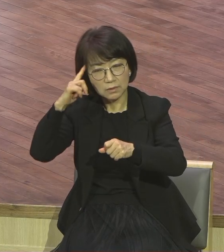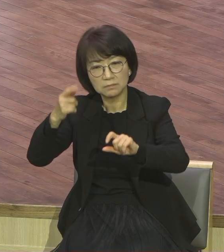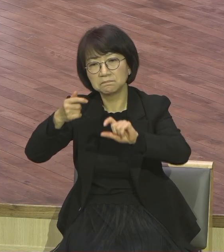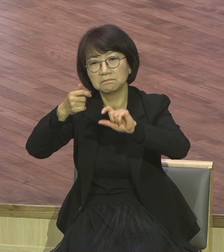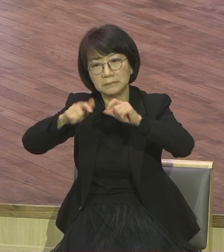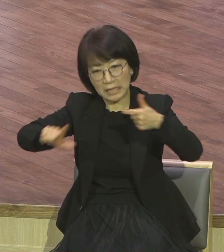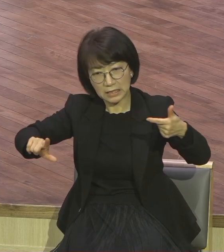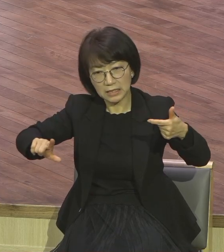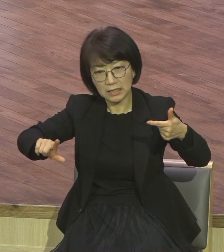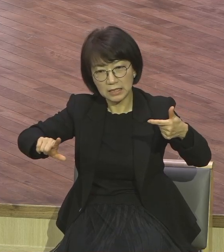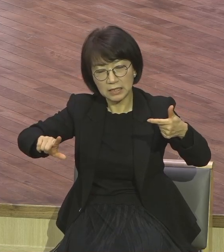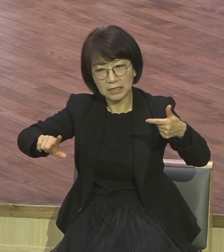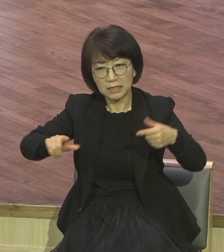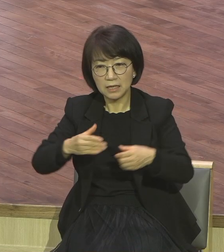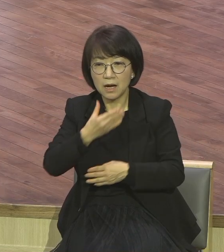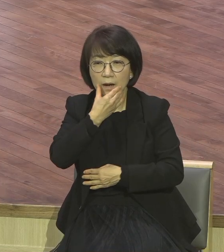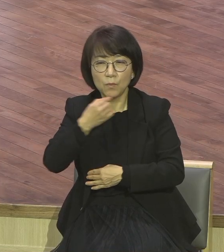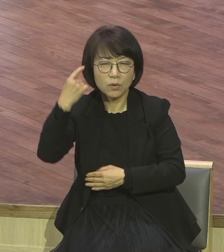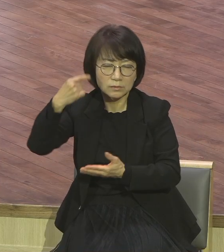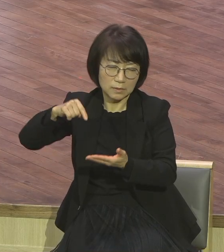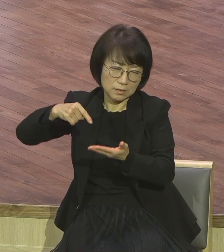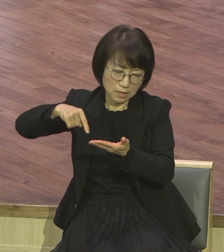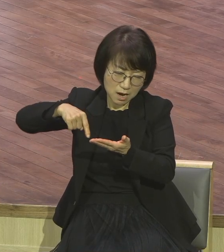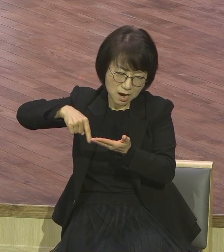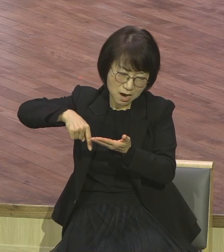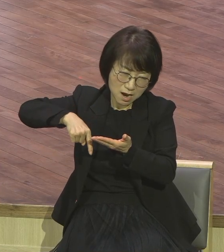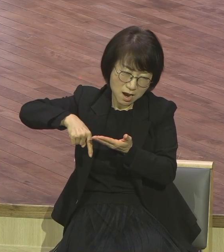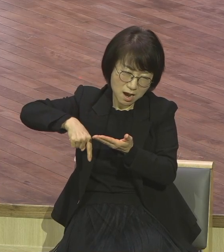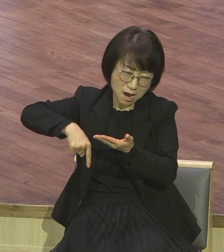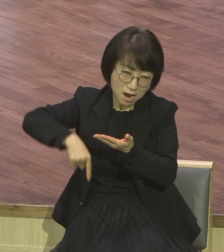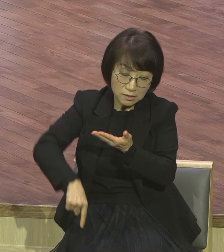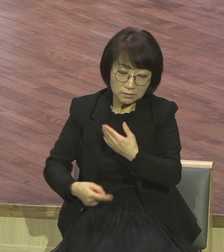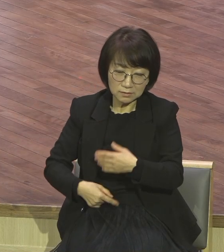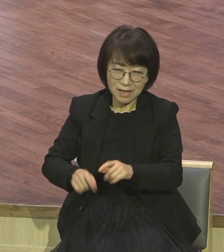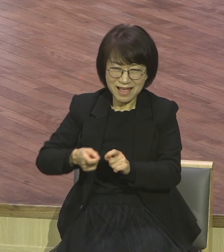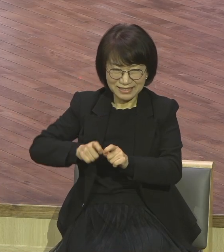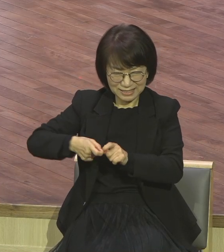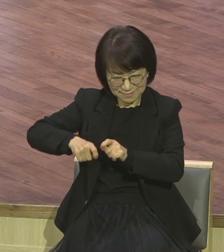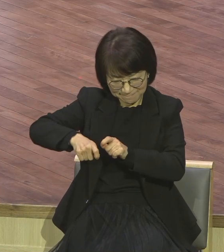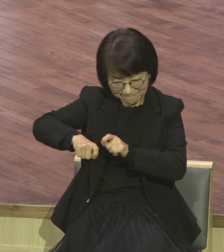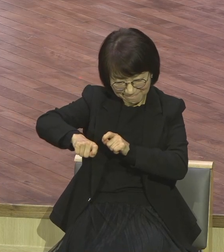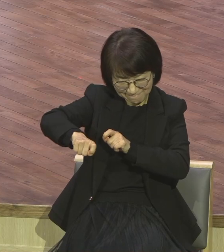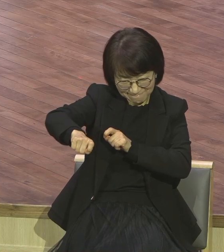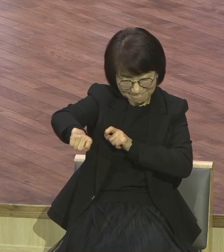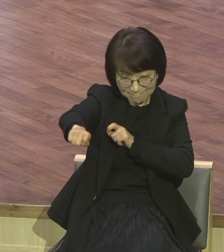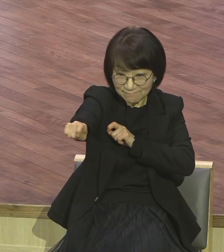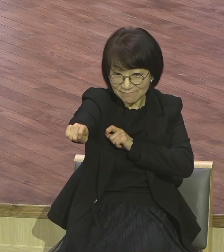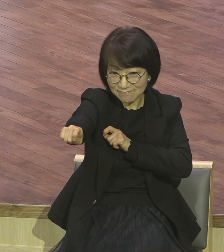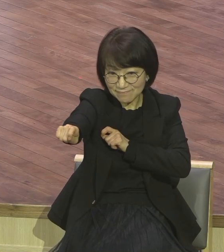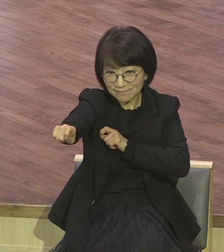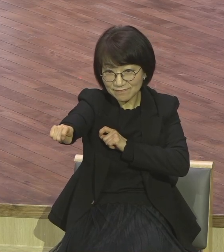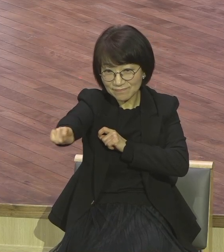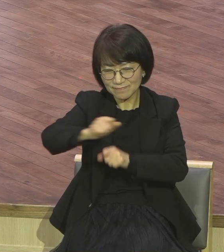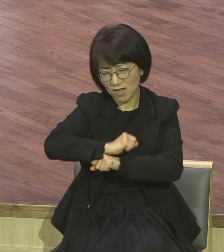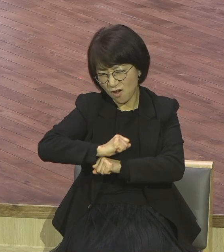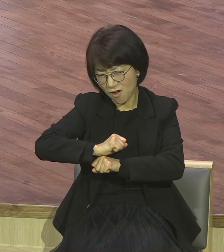깊이가 다릅니다 길이가 다릅니다 다 다릅니다 그 영적